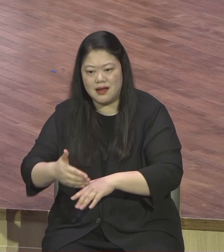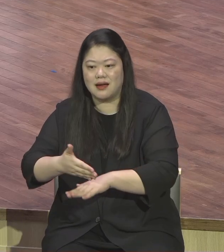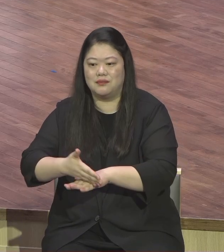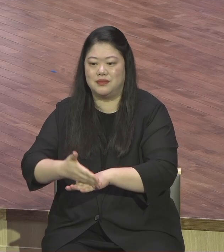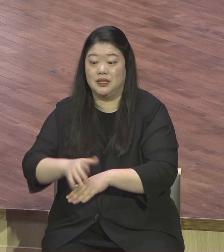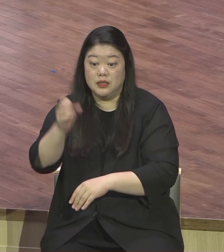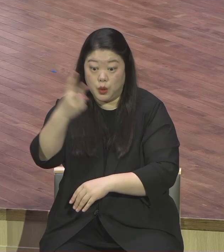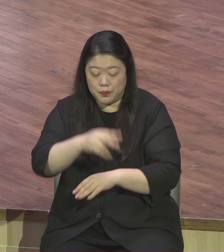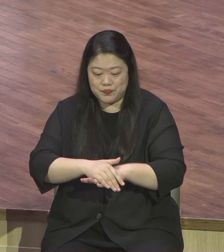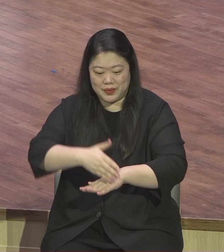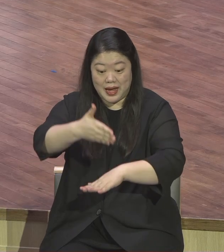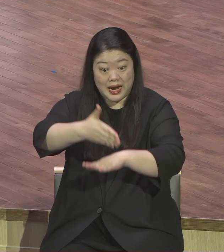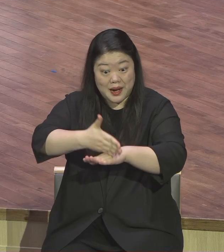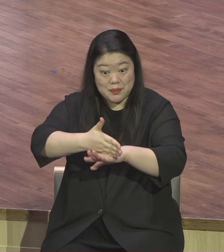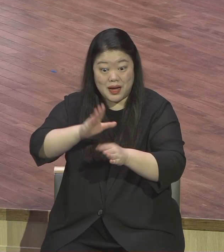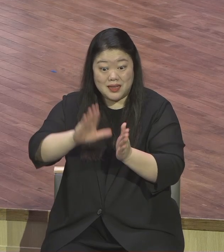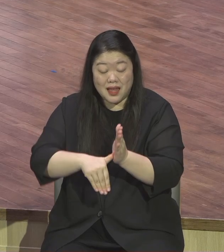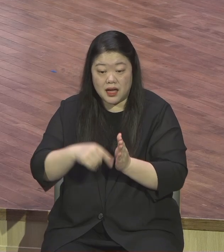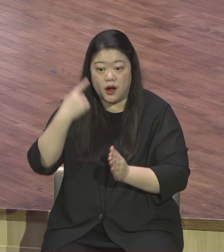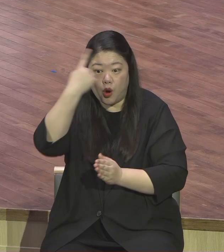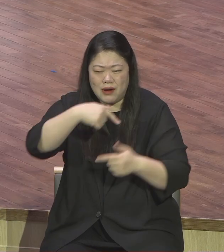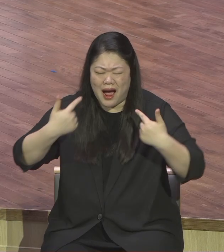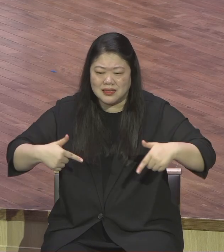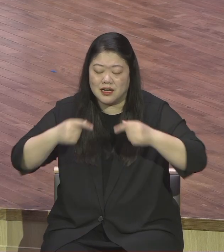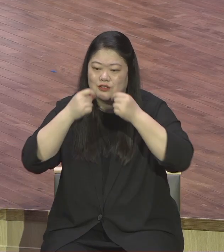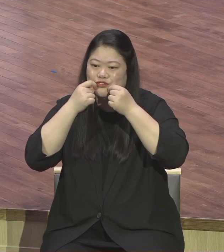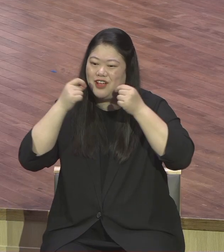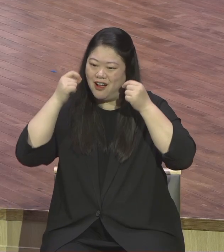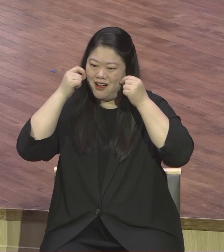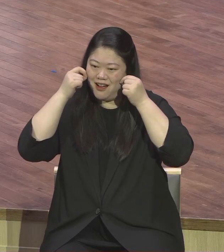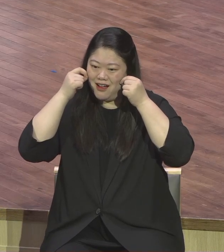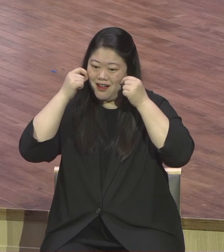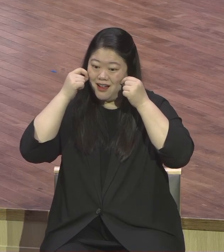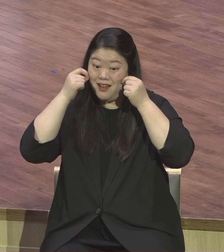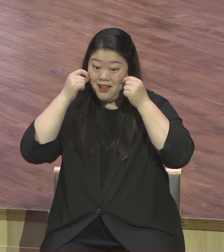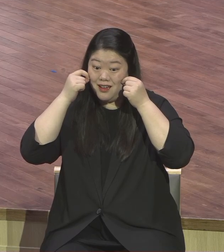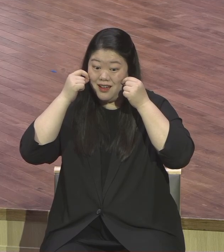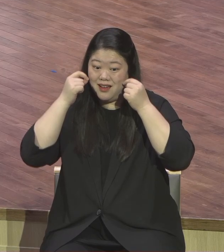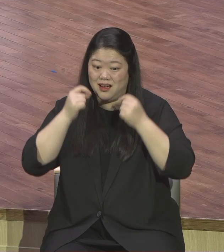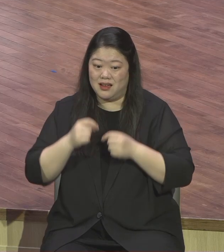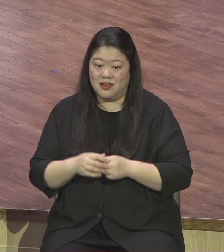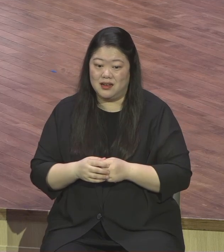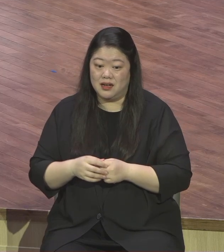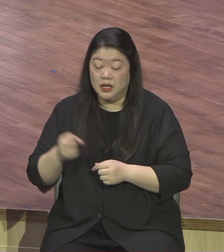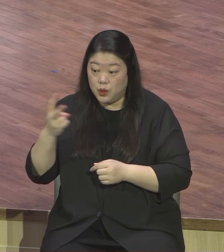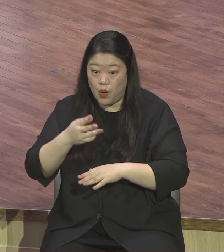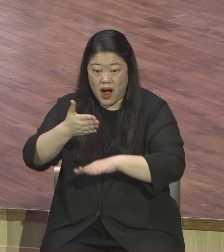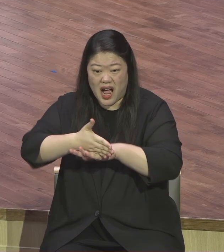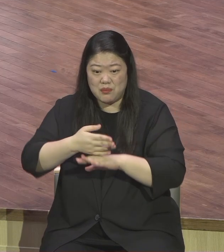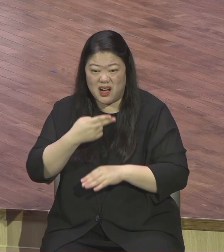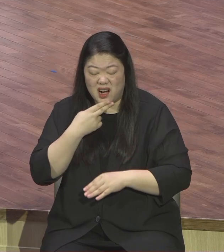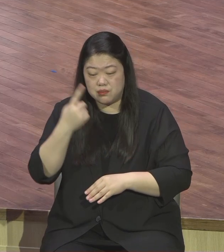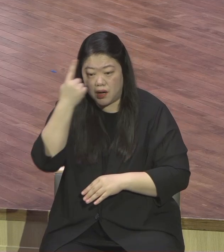밝고 건강해요 감사 안하고 불평 원망만 하는 사람은 표정도 어둡지만